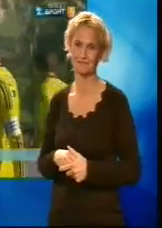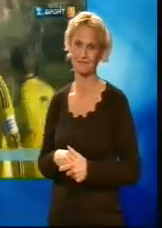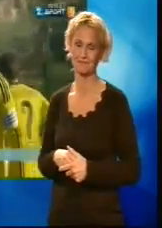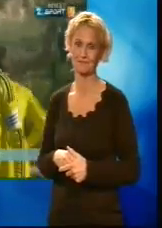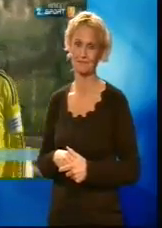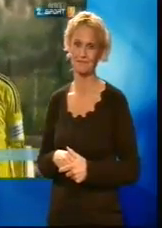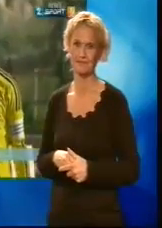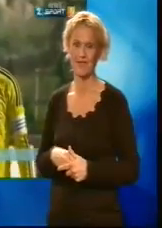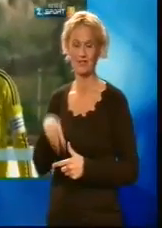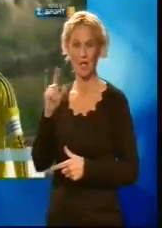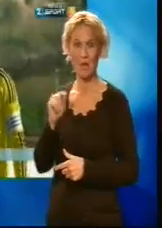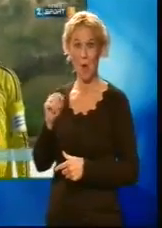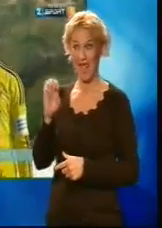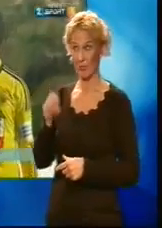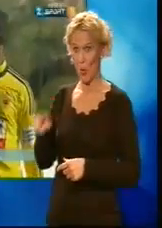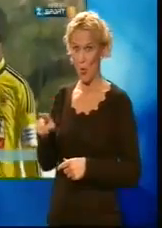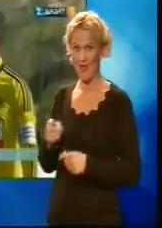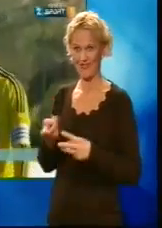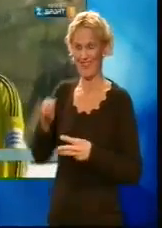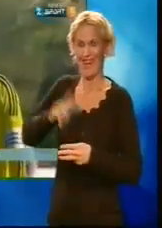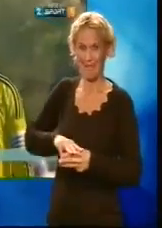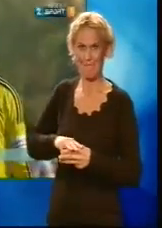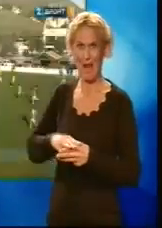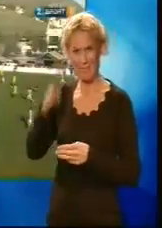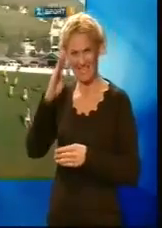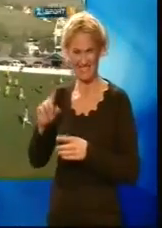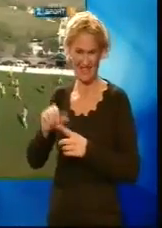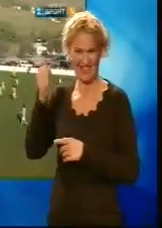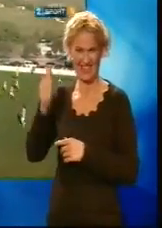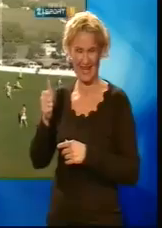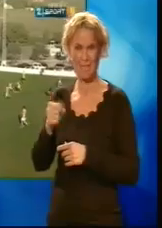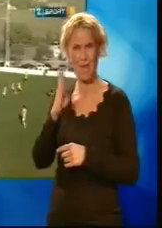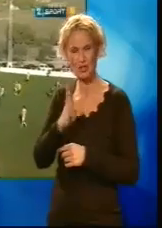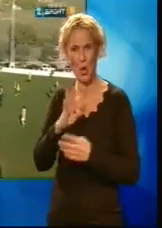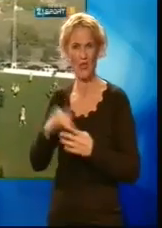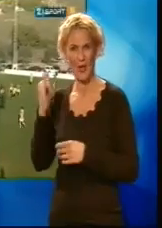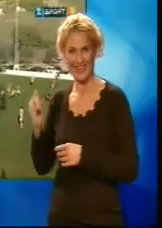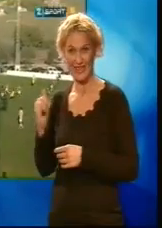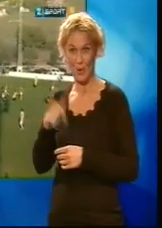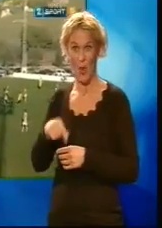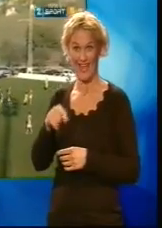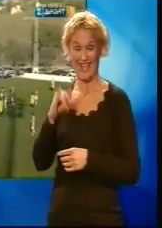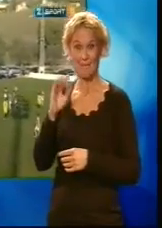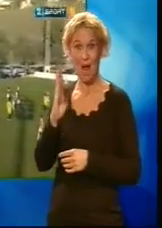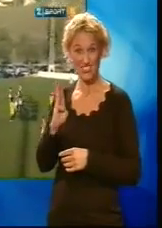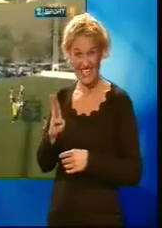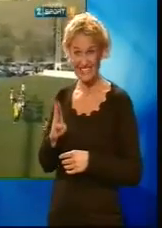Samuel Eto'o, trippel-mesterliga-vinner med Barcelona og Inter, nå i russiske Anshis, men for lite til mot Tromsø.